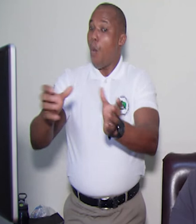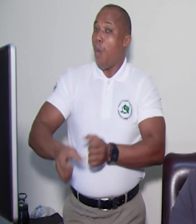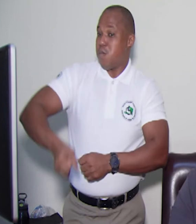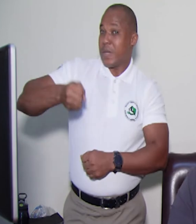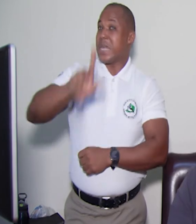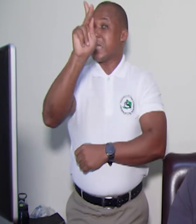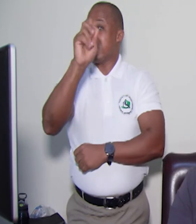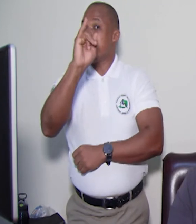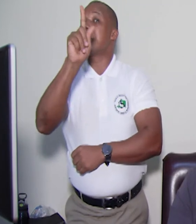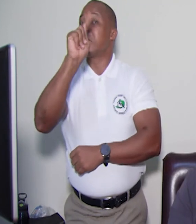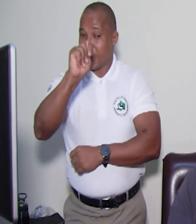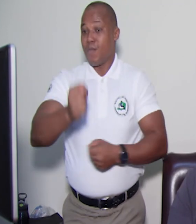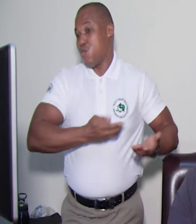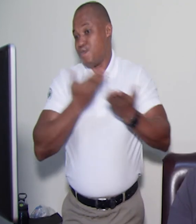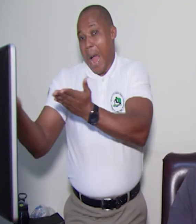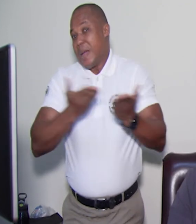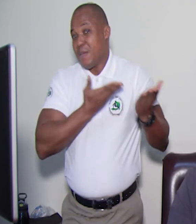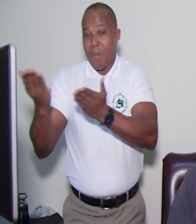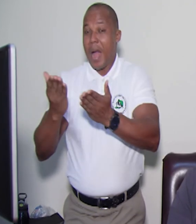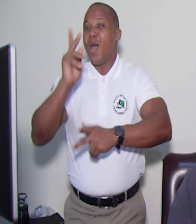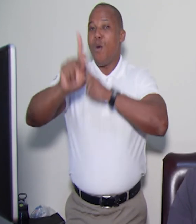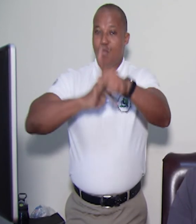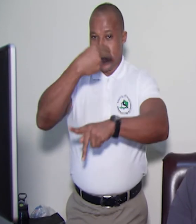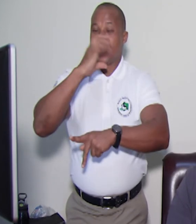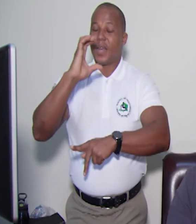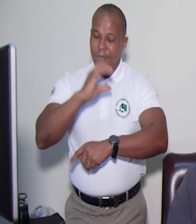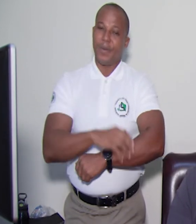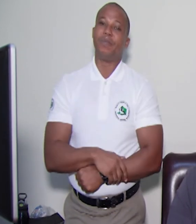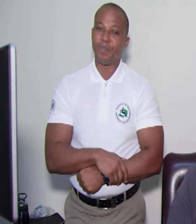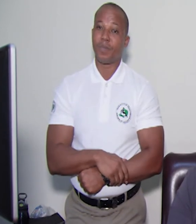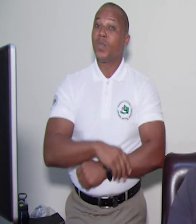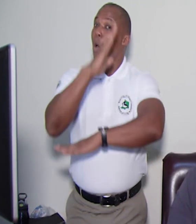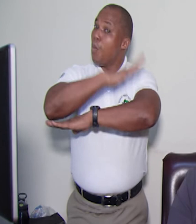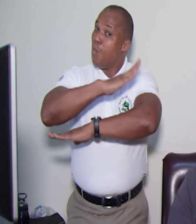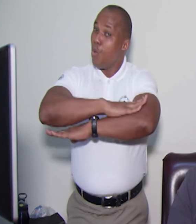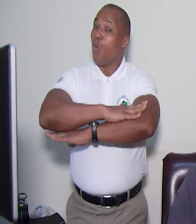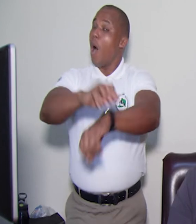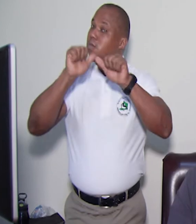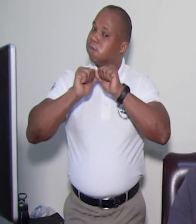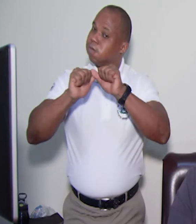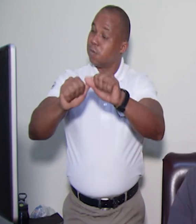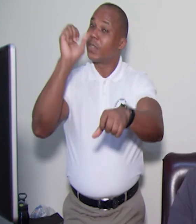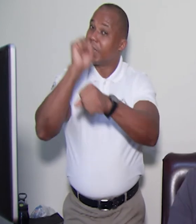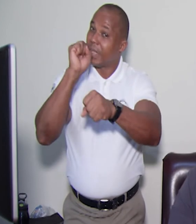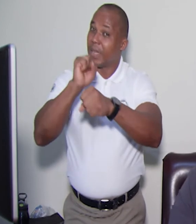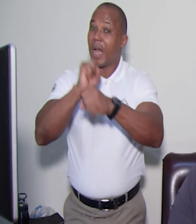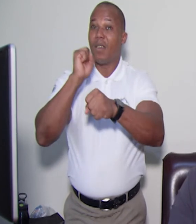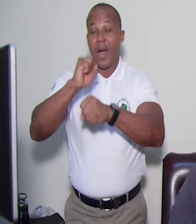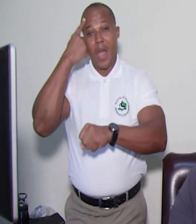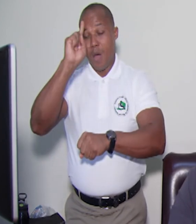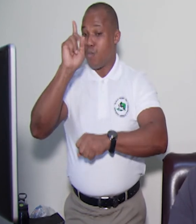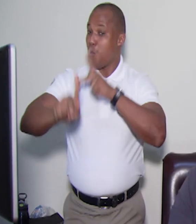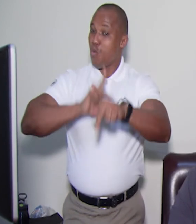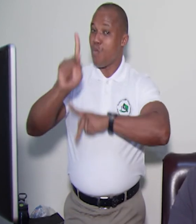moun yo anko. Donk, nou vle di ke nou menm, nan nivyo pa nou, e, nap kontinye fe trafwa la, pou ke yo kapab mye,